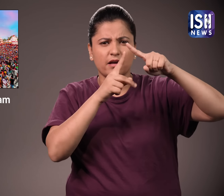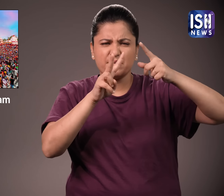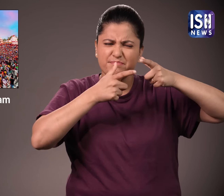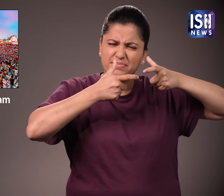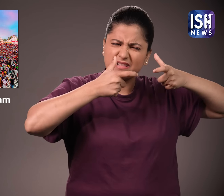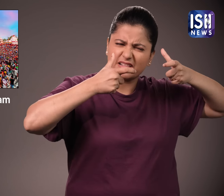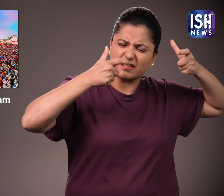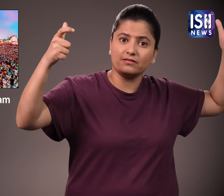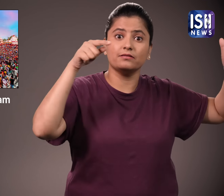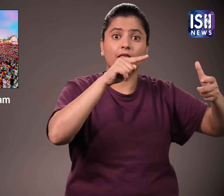प्रसारन दिखाया जाएगा